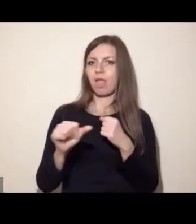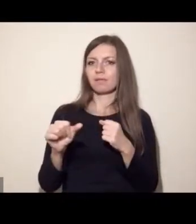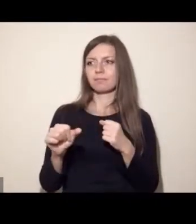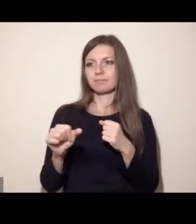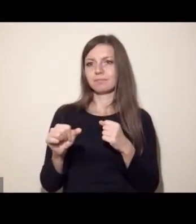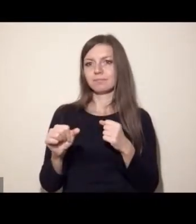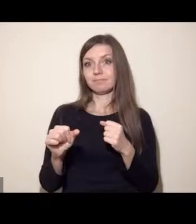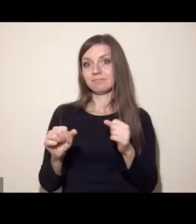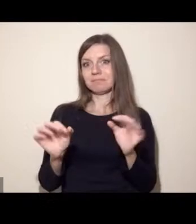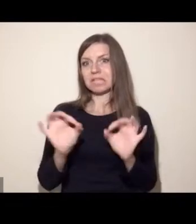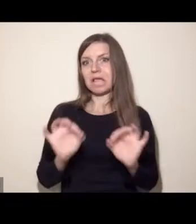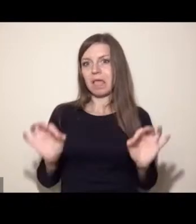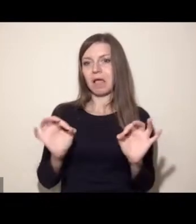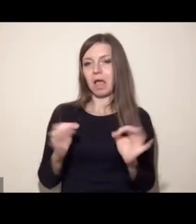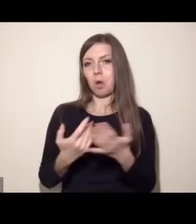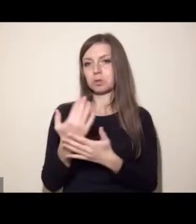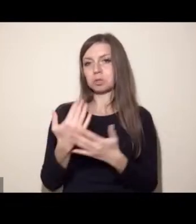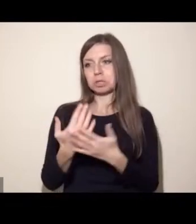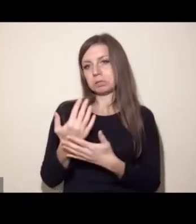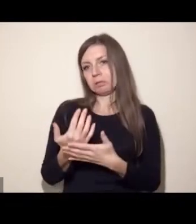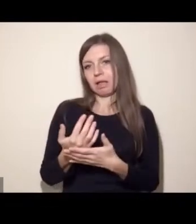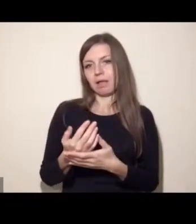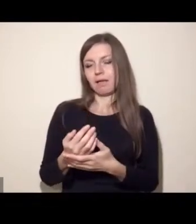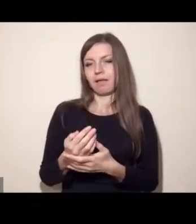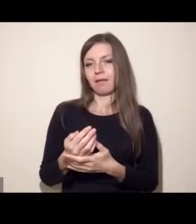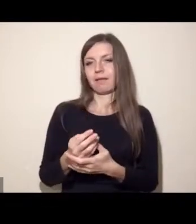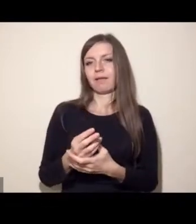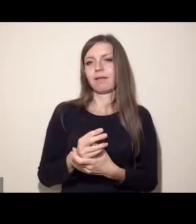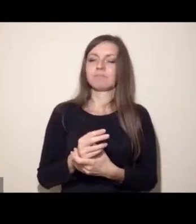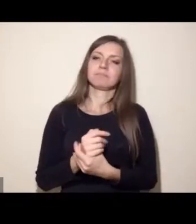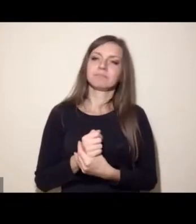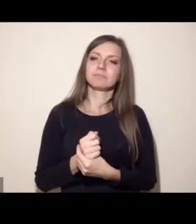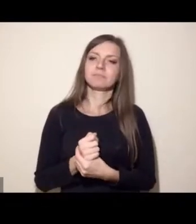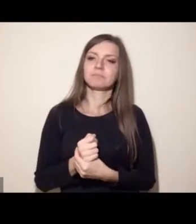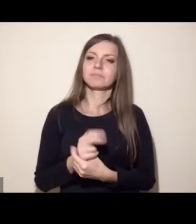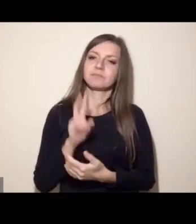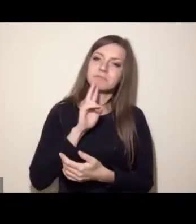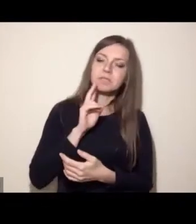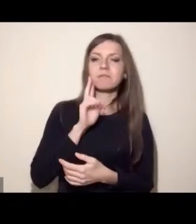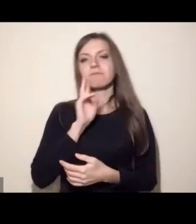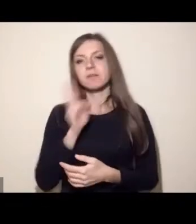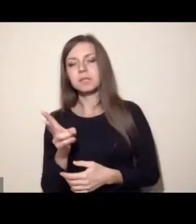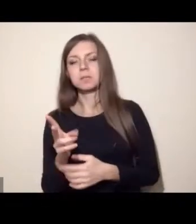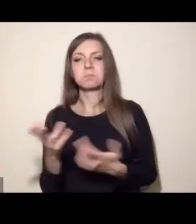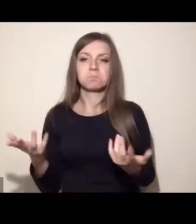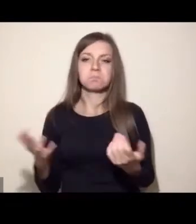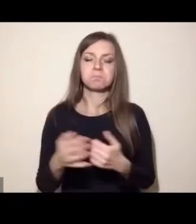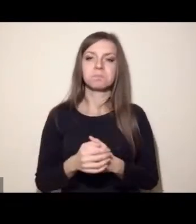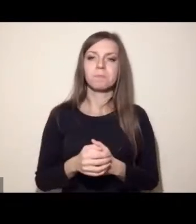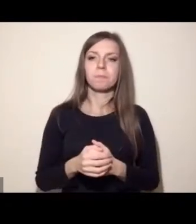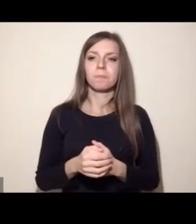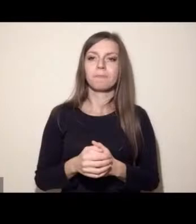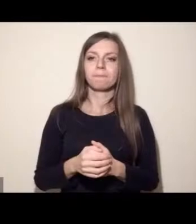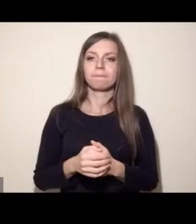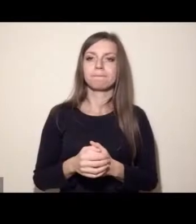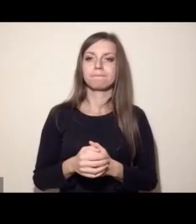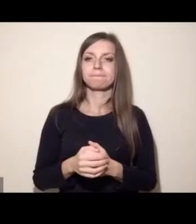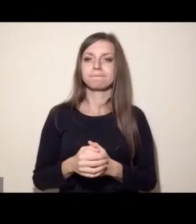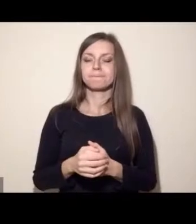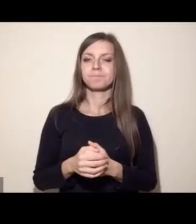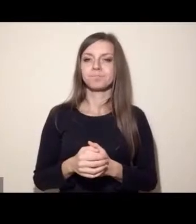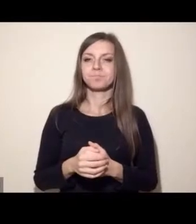diecie roślinnej, a po drugie nie chciałem firmować swoją twarzą instytucją, którą wtedy prowadziłem do